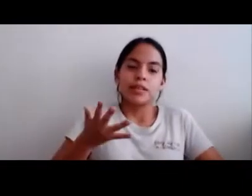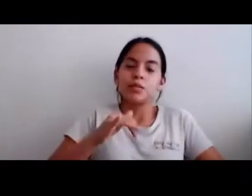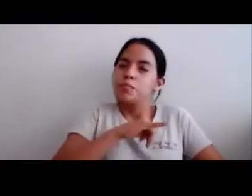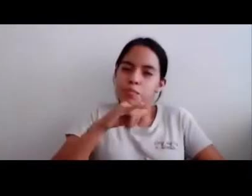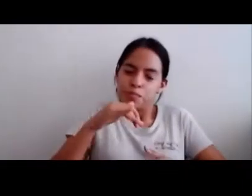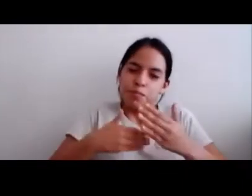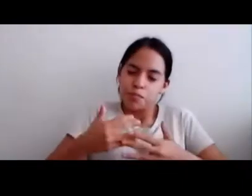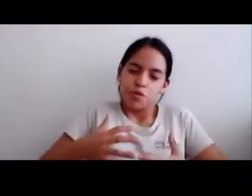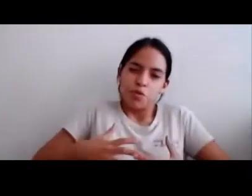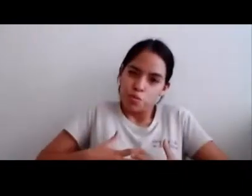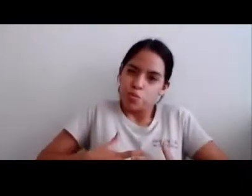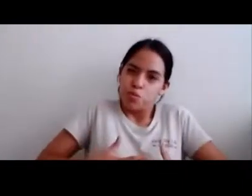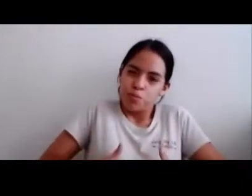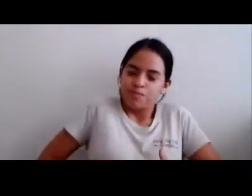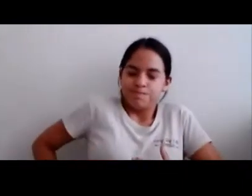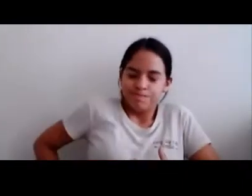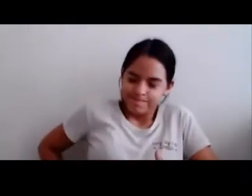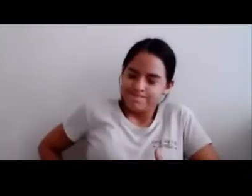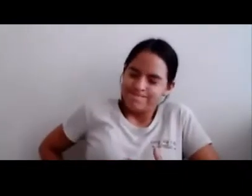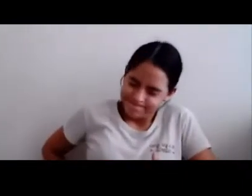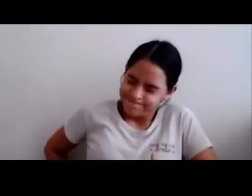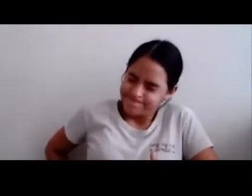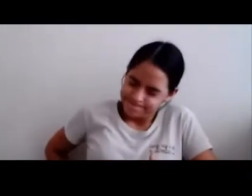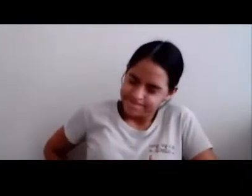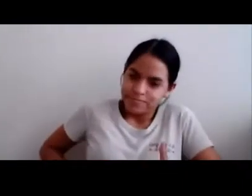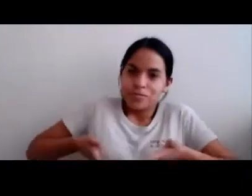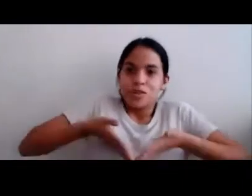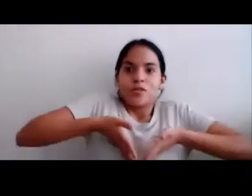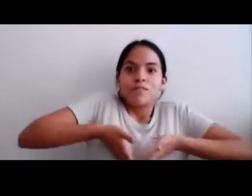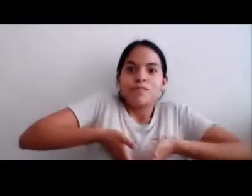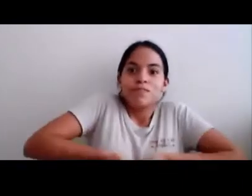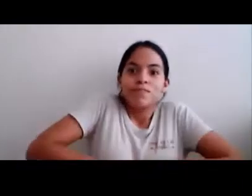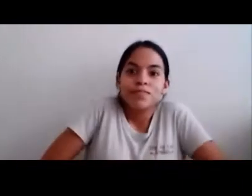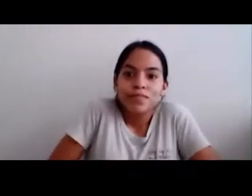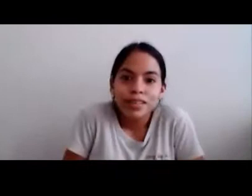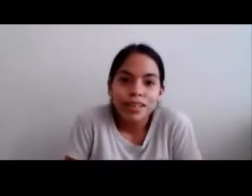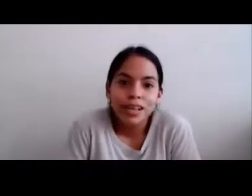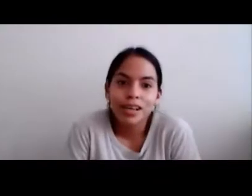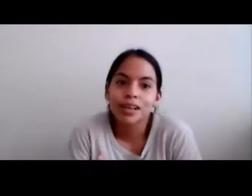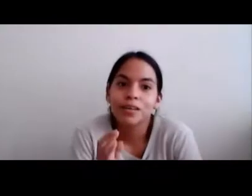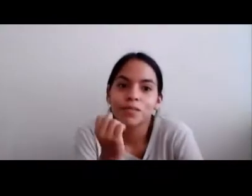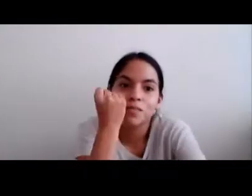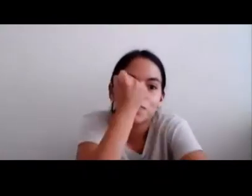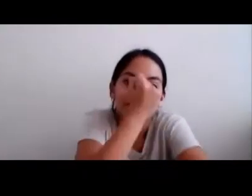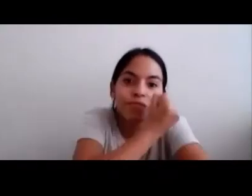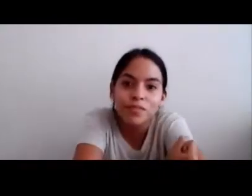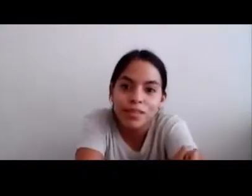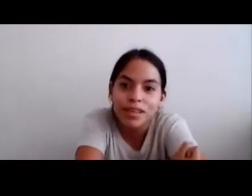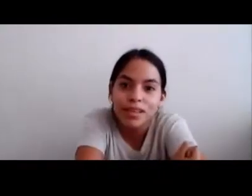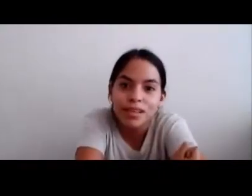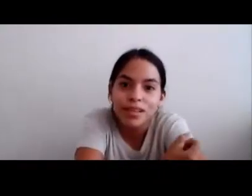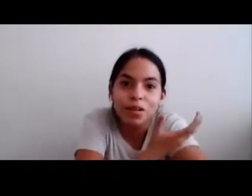Y al cabo de nueve meses La reina dio a luz A la pequeña princesa